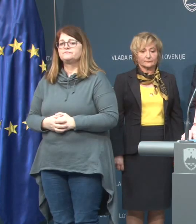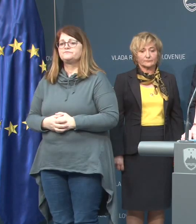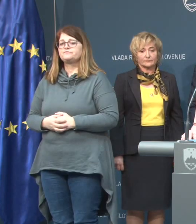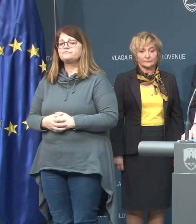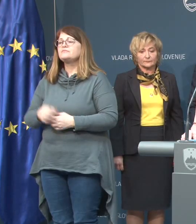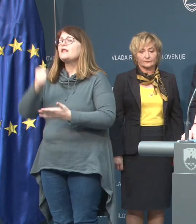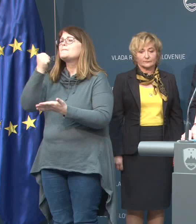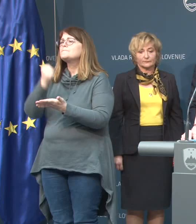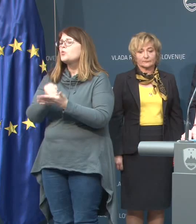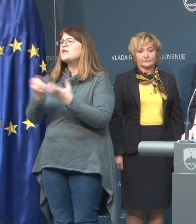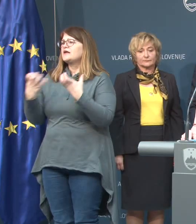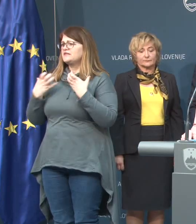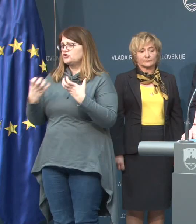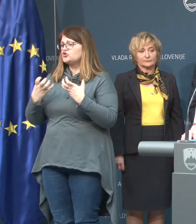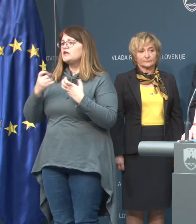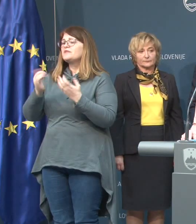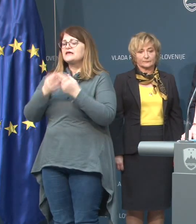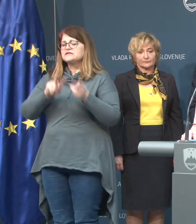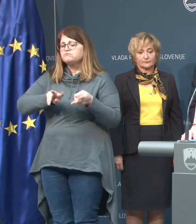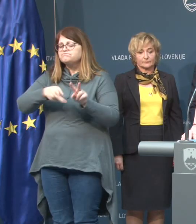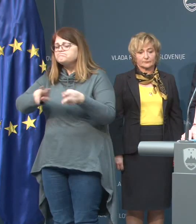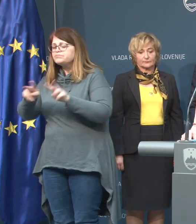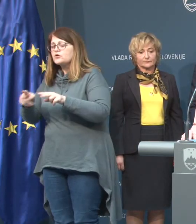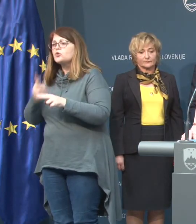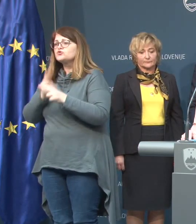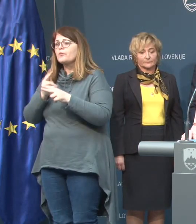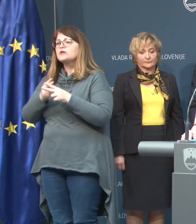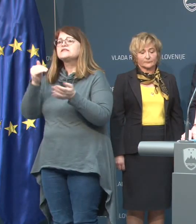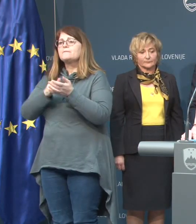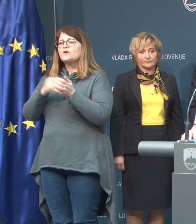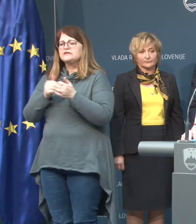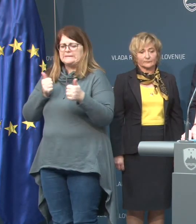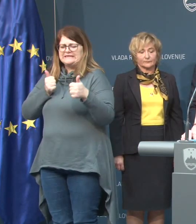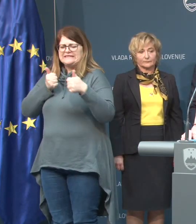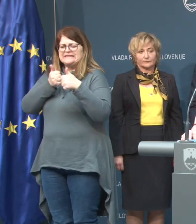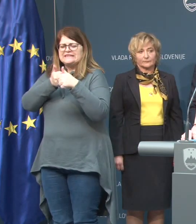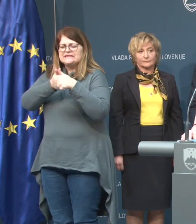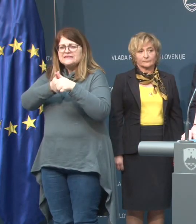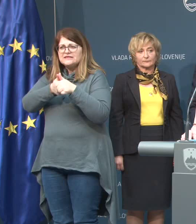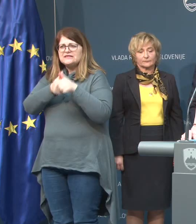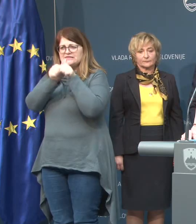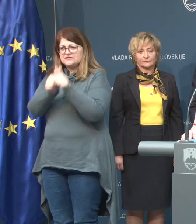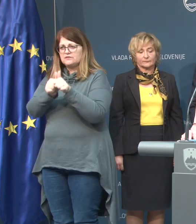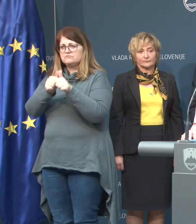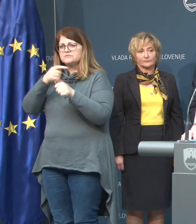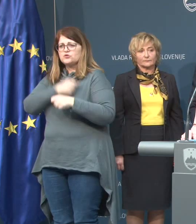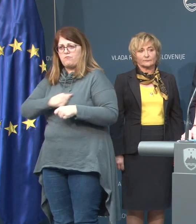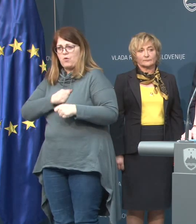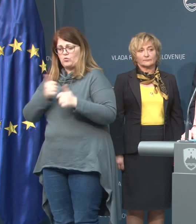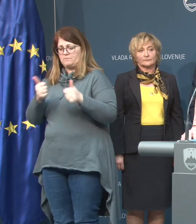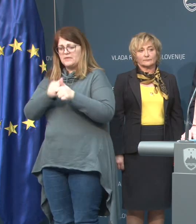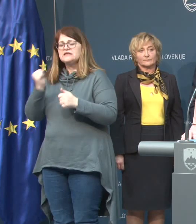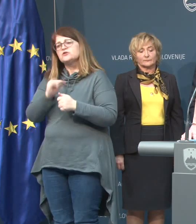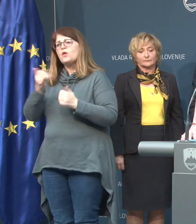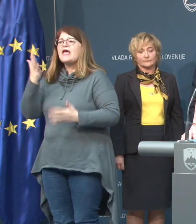Poudariti želim, da je za prenos bolesni potreben tesnejši stik z bolnikom. Zato